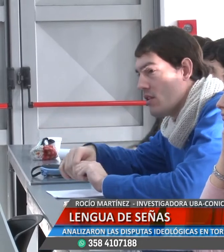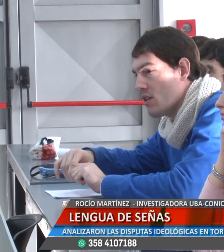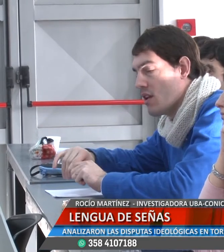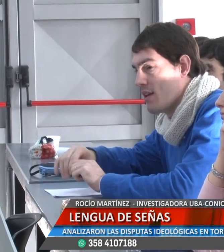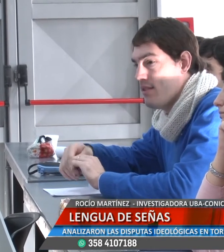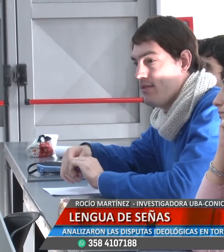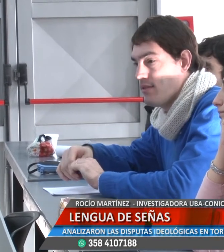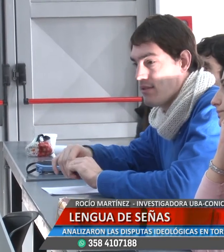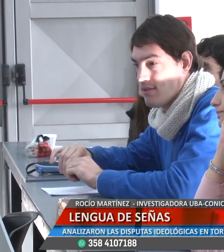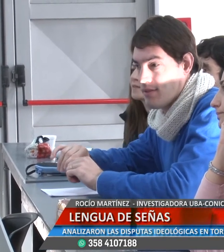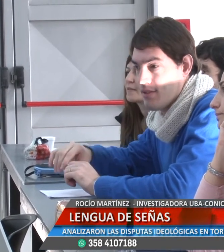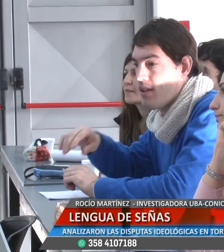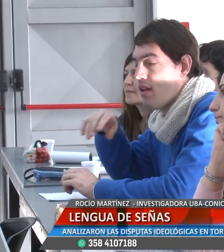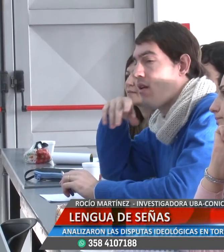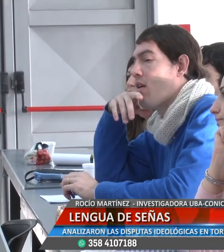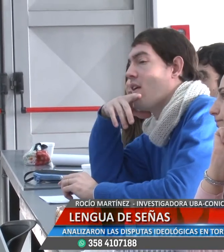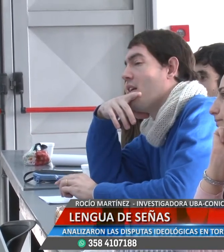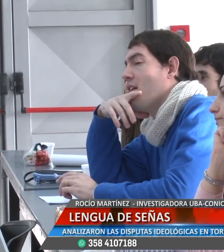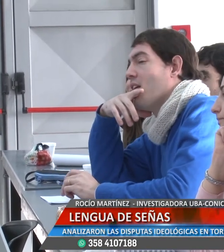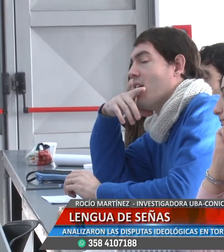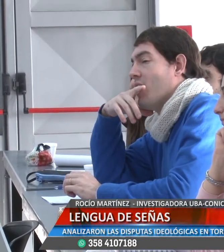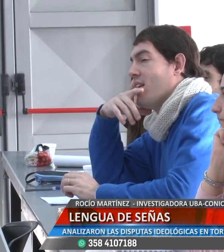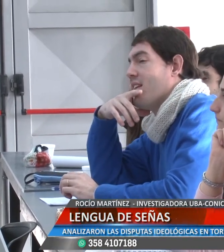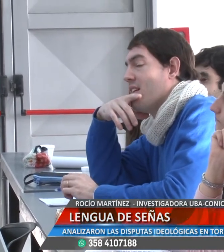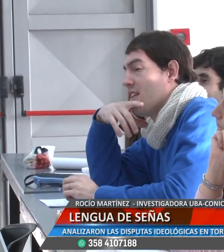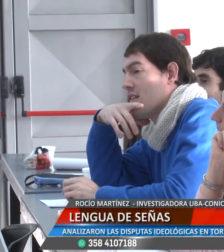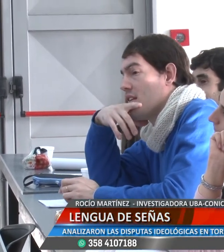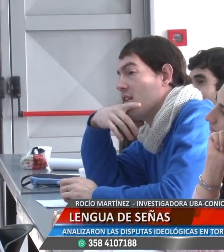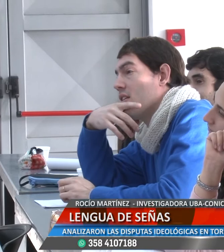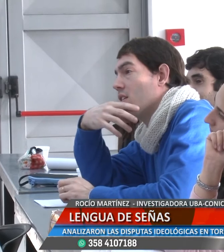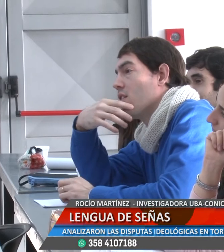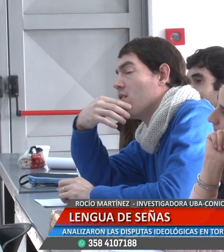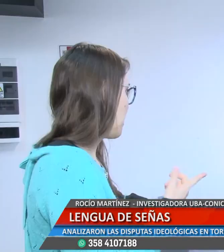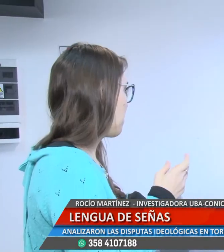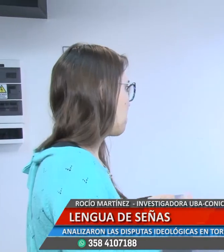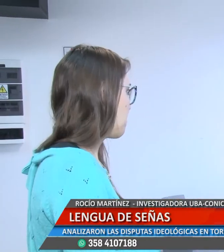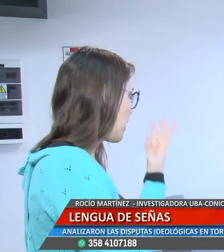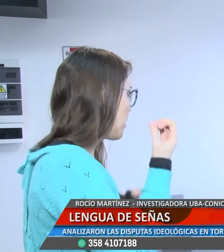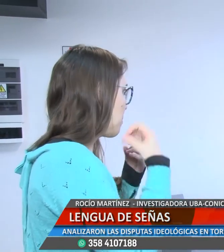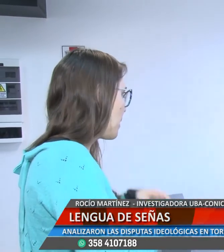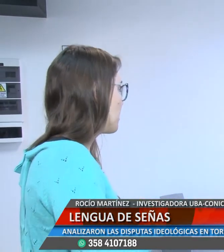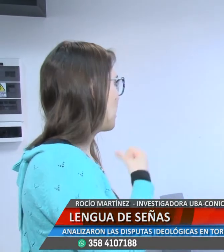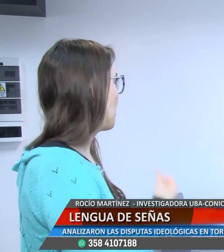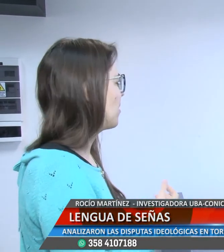algunas problemáticas básicas de la comunidad y para eso estamos trabajando juntos